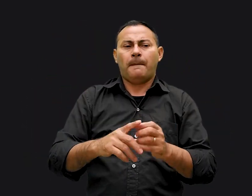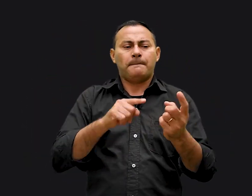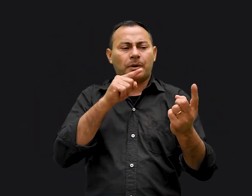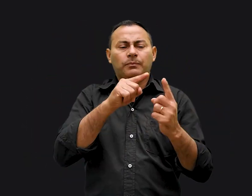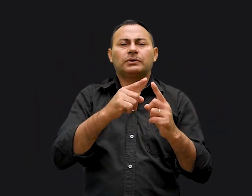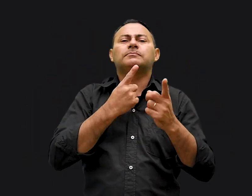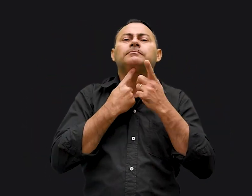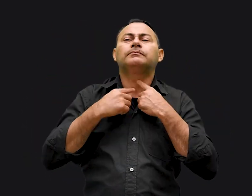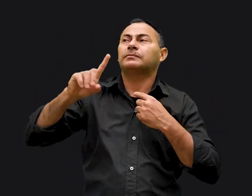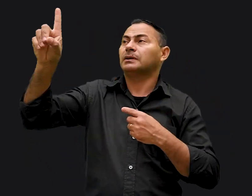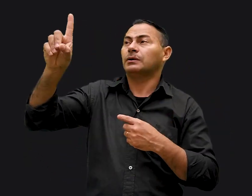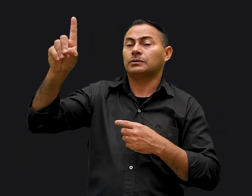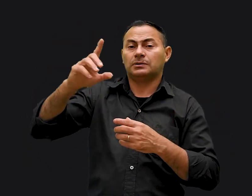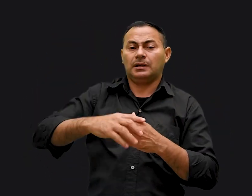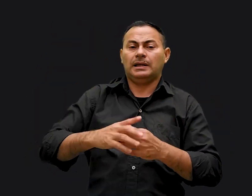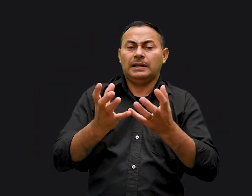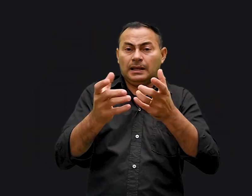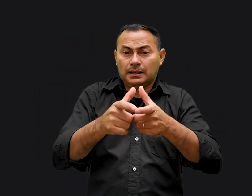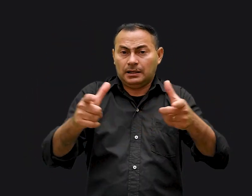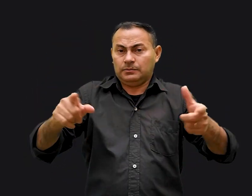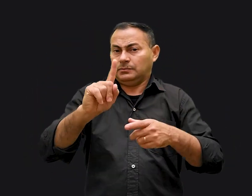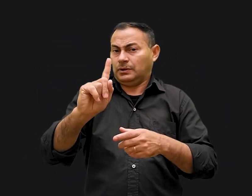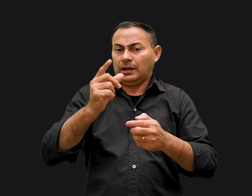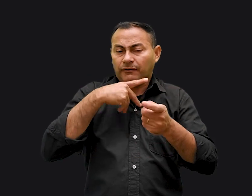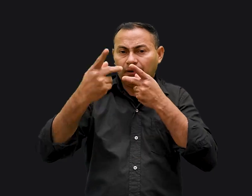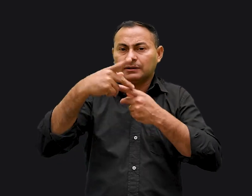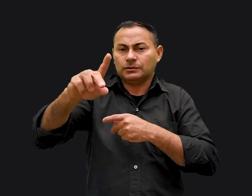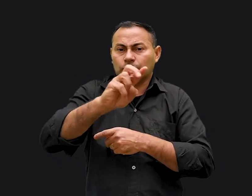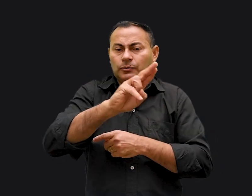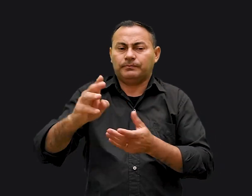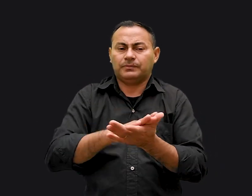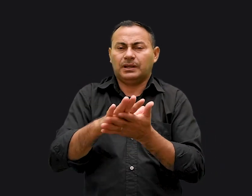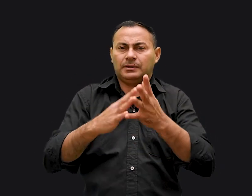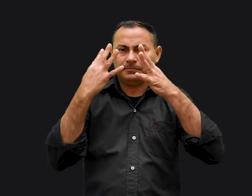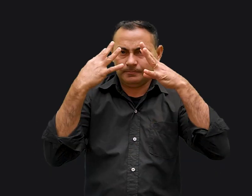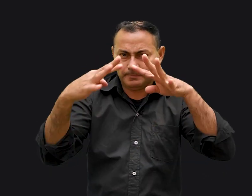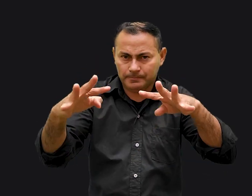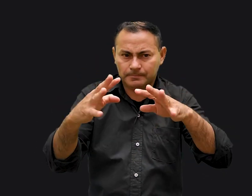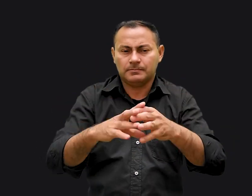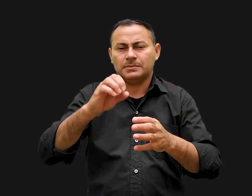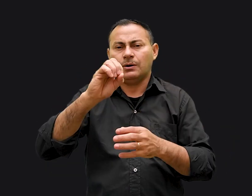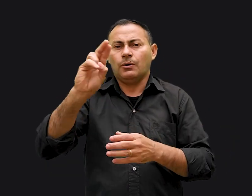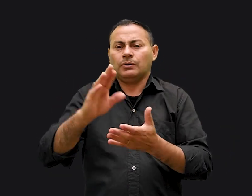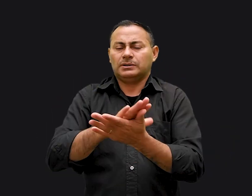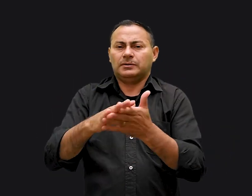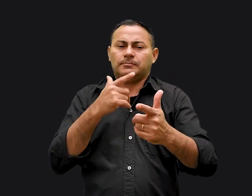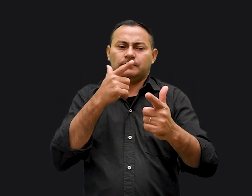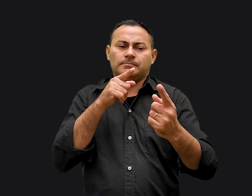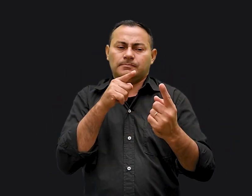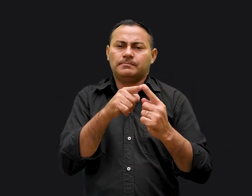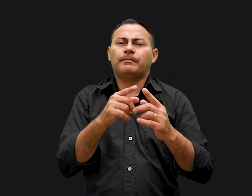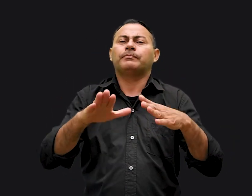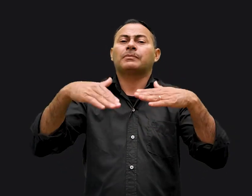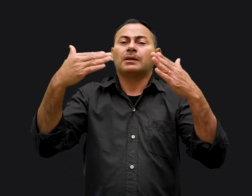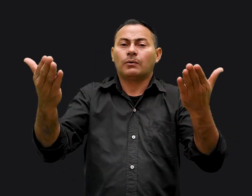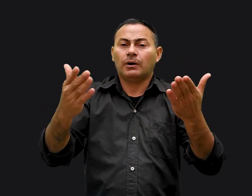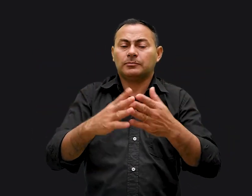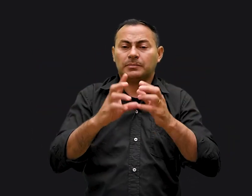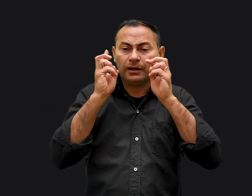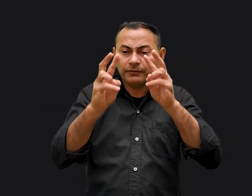ordem de Deus é tão grande que Ele não quer que você fale seu nome sem atenção ou sem propósito, quando viemos